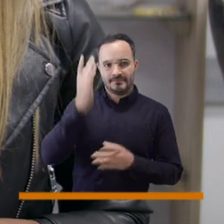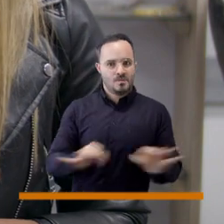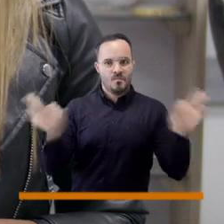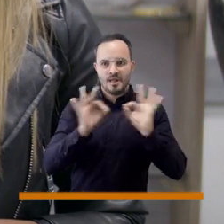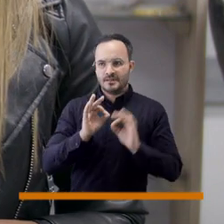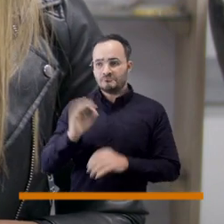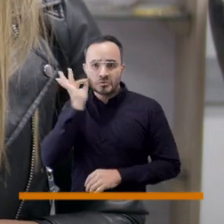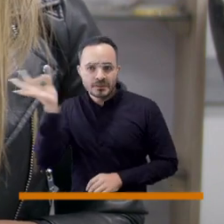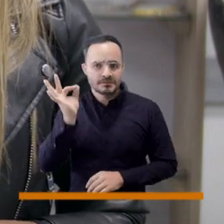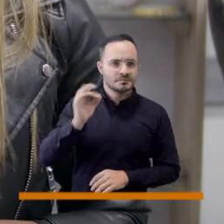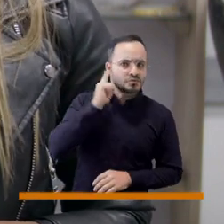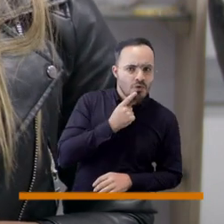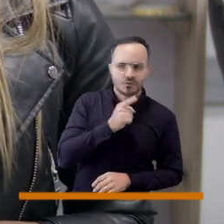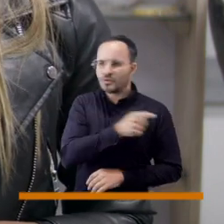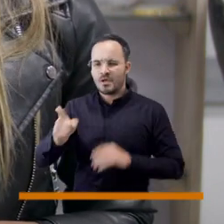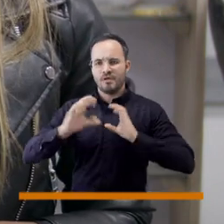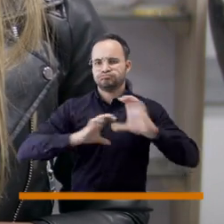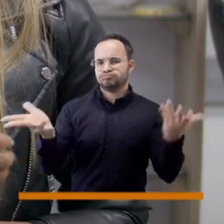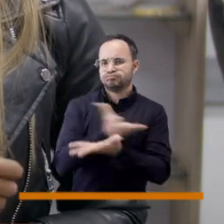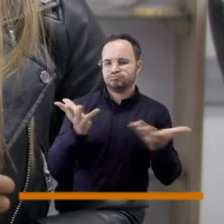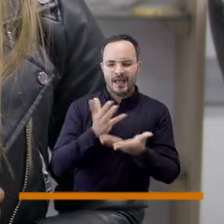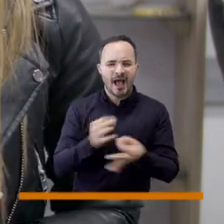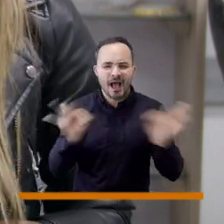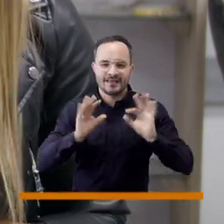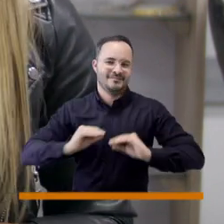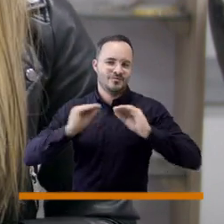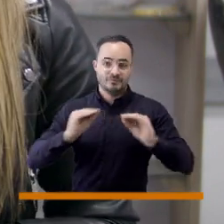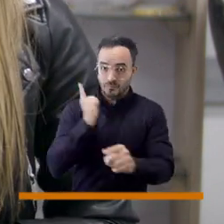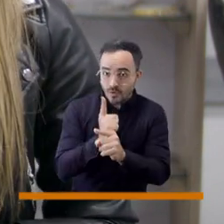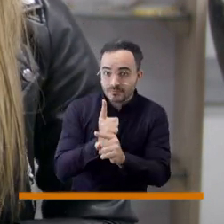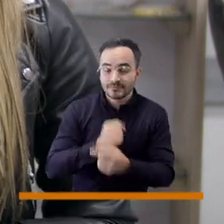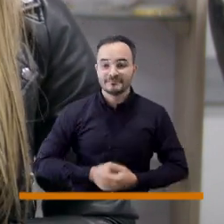clave para que las personas oyentes y no oyentes puedan comunicarse mejor, ¿verdad?